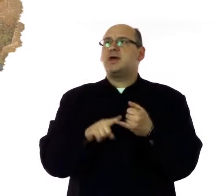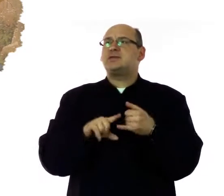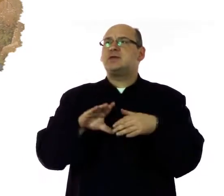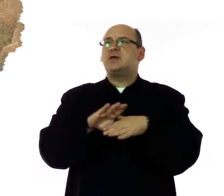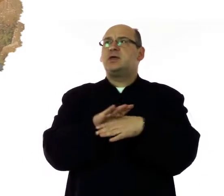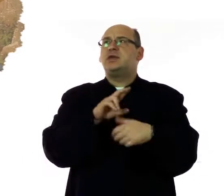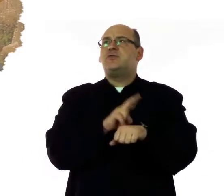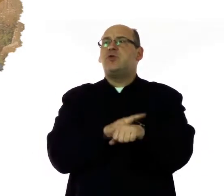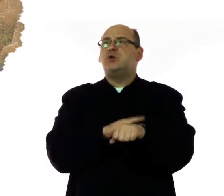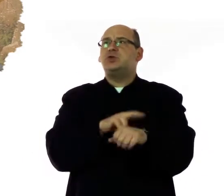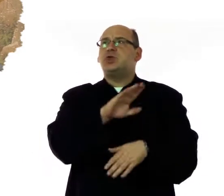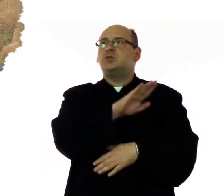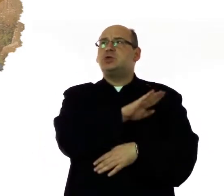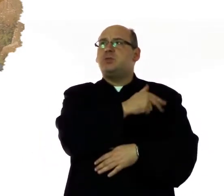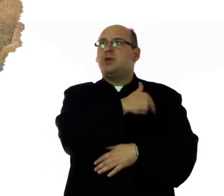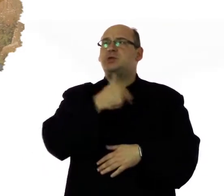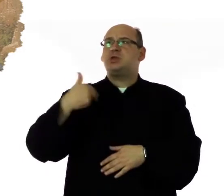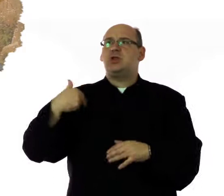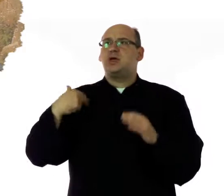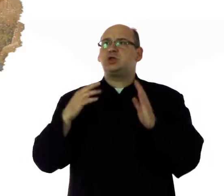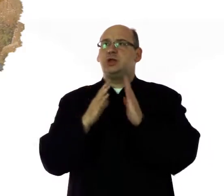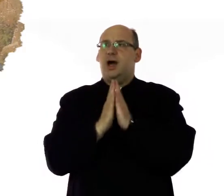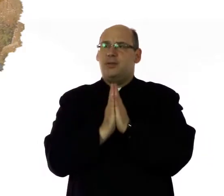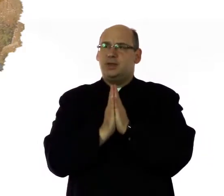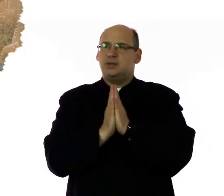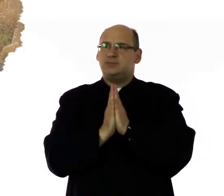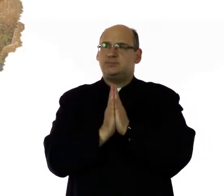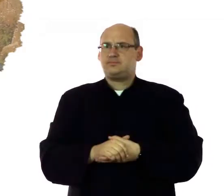teraz i w godzinę śmierci naszej.